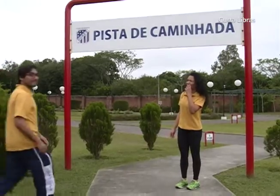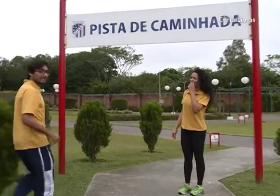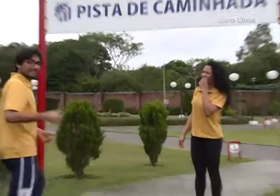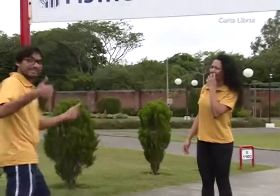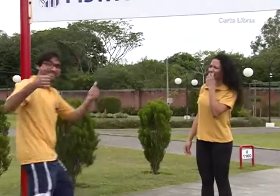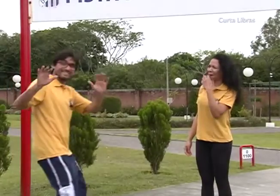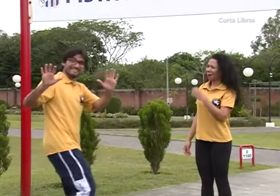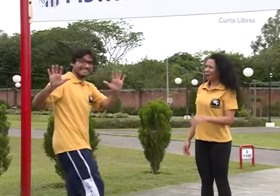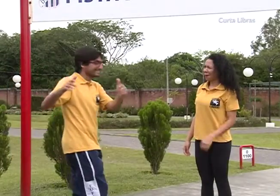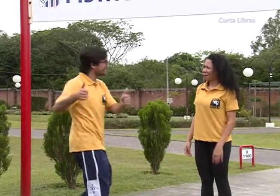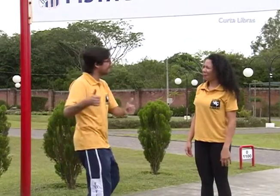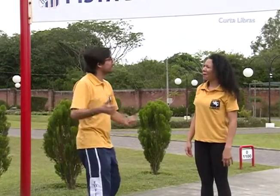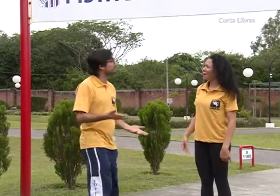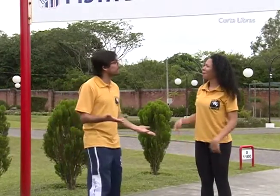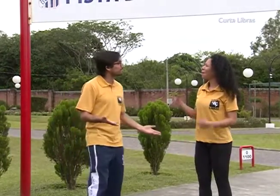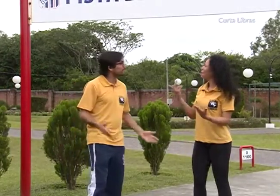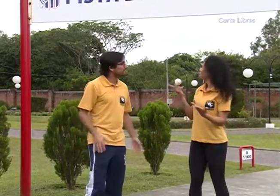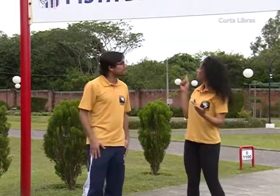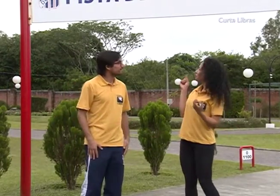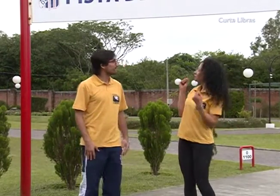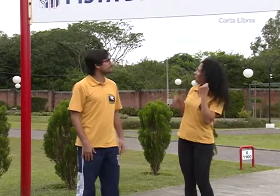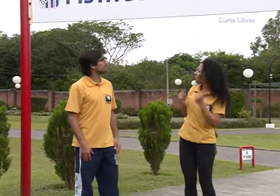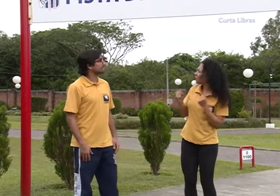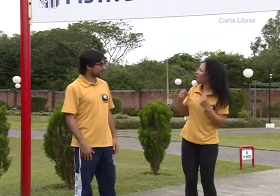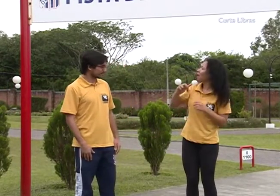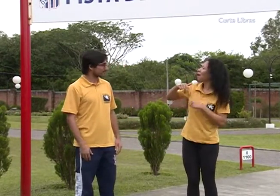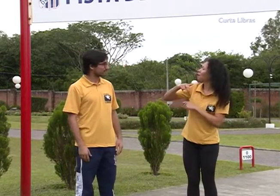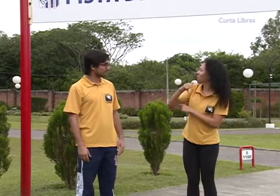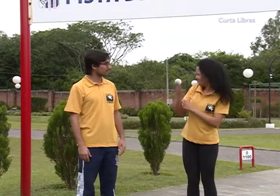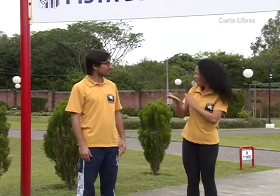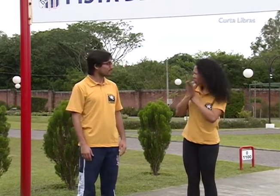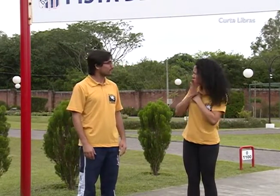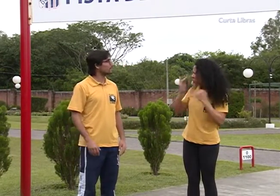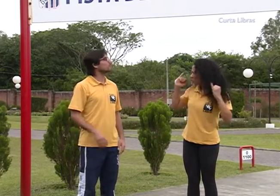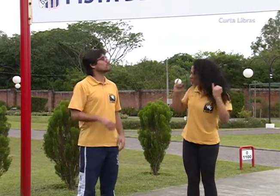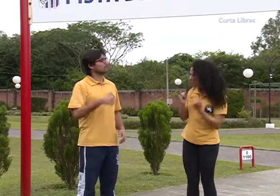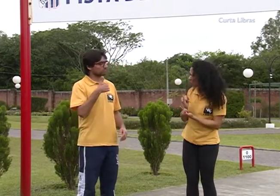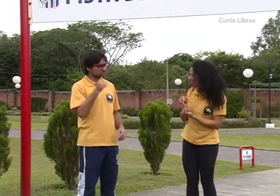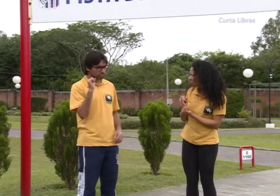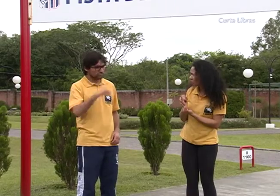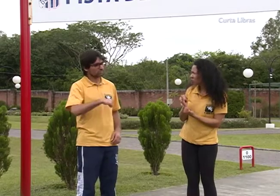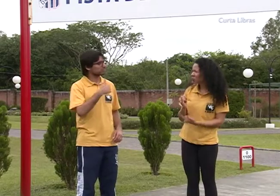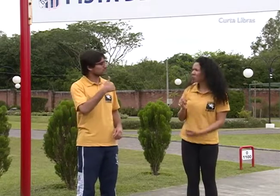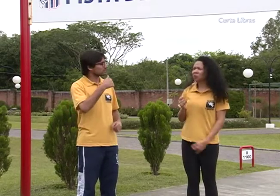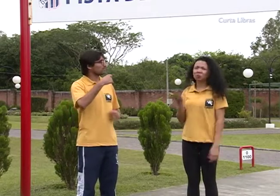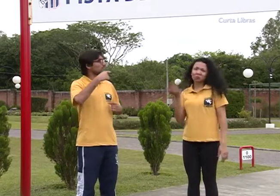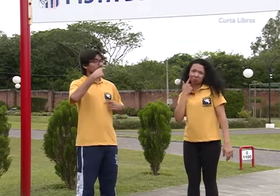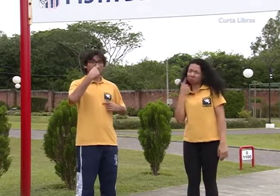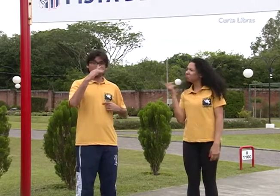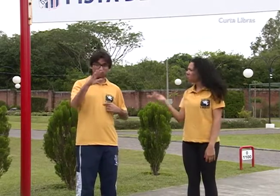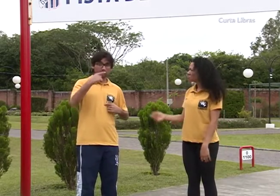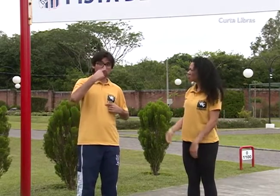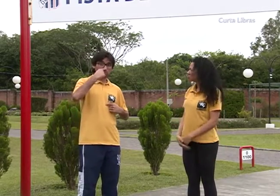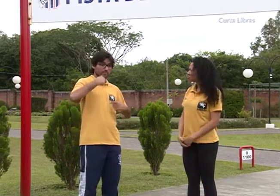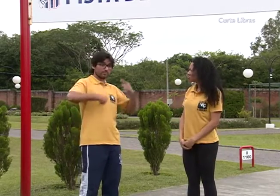Olá pessoal, tudo bem? Então, esse exercício, como a caminhada e a corrida, ajudam a emagrecer? Sim. Na